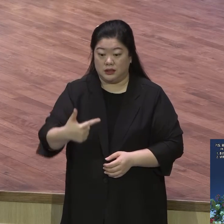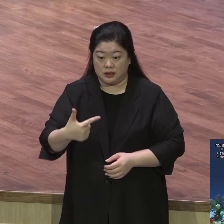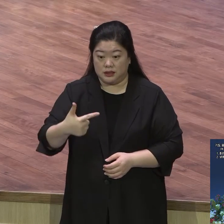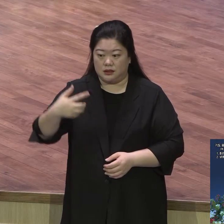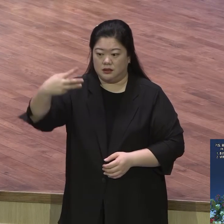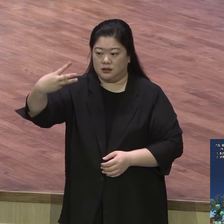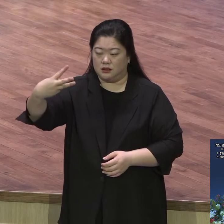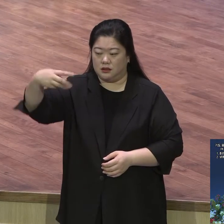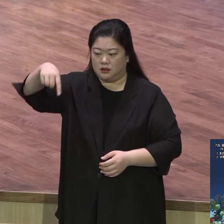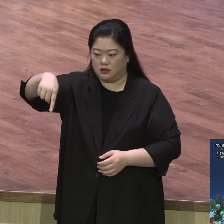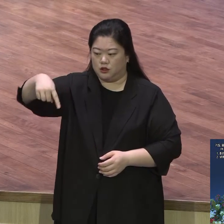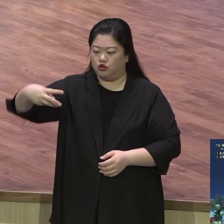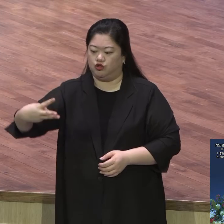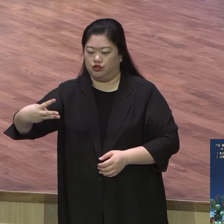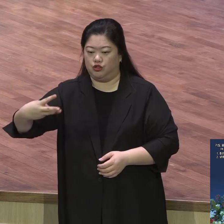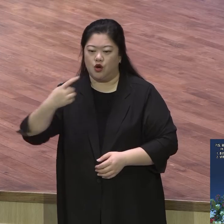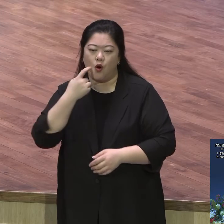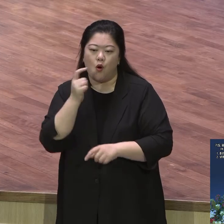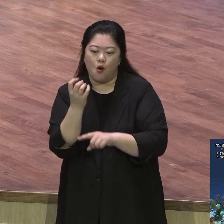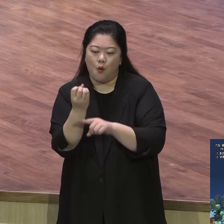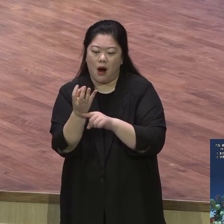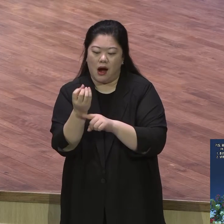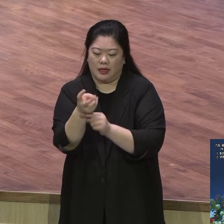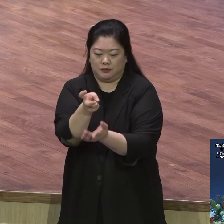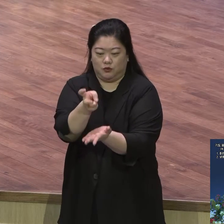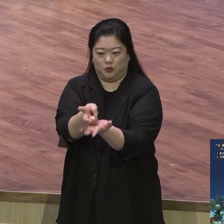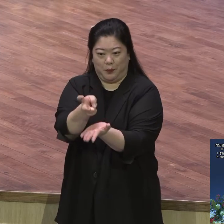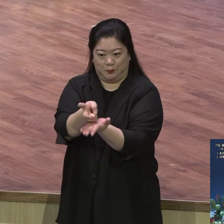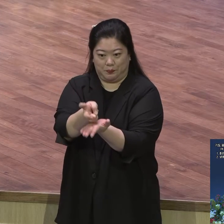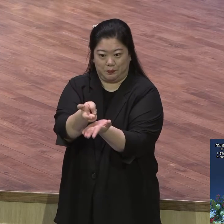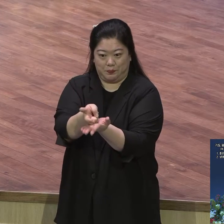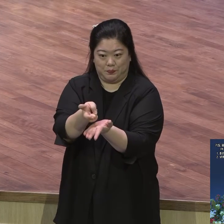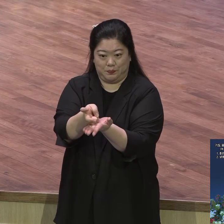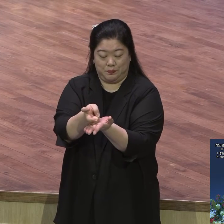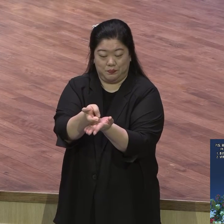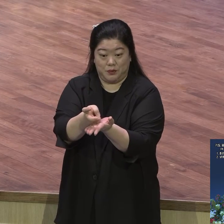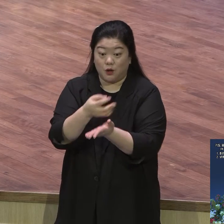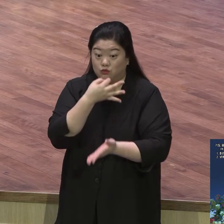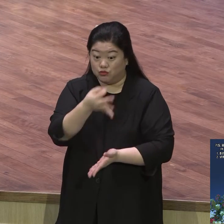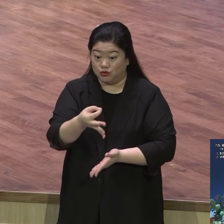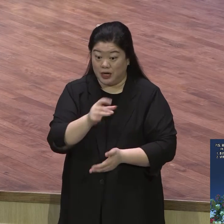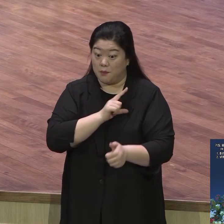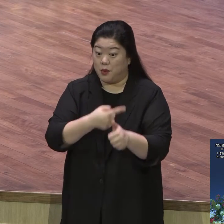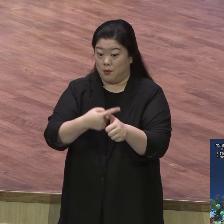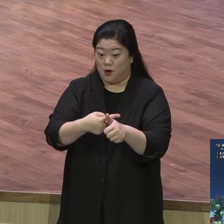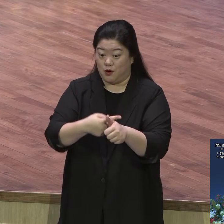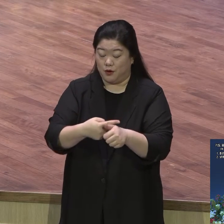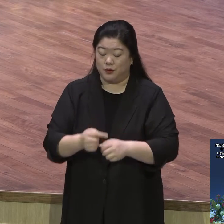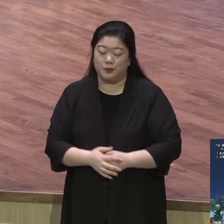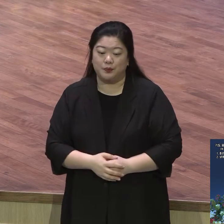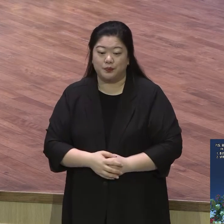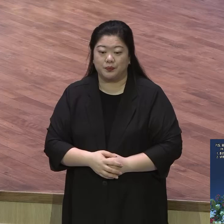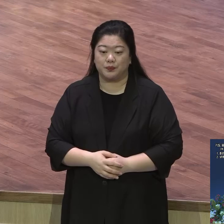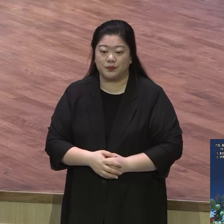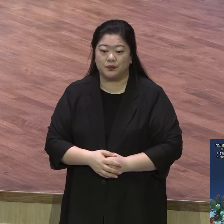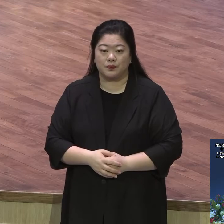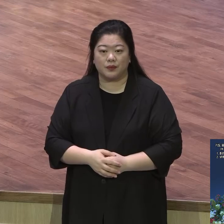본문에서 율법이여 선지자라는 말은 구약 전체를 가르칠 표현인데 좀 더 구체적으로 표현하면 레우기 19장 18절의